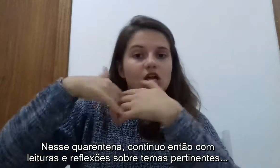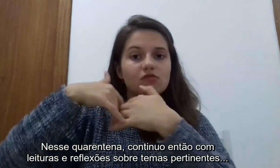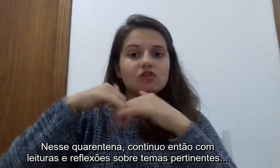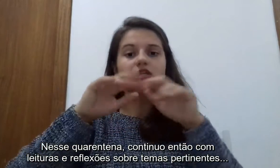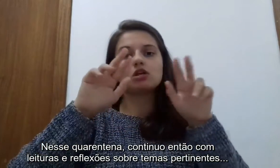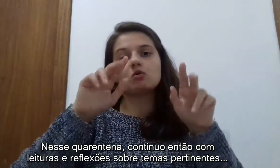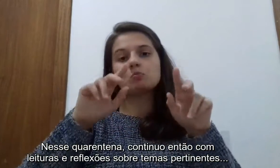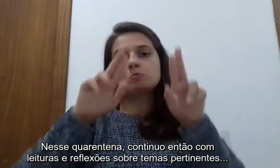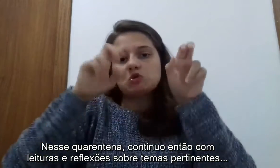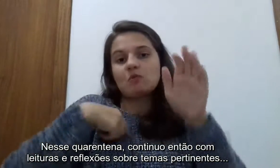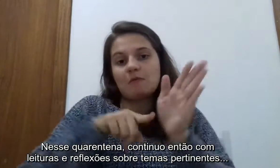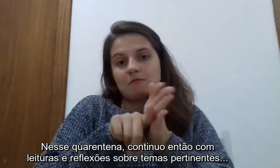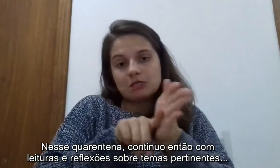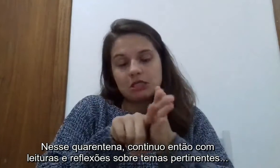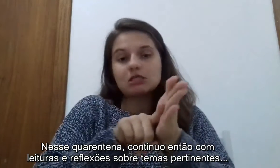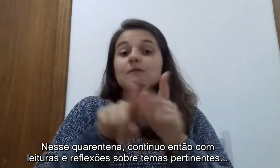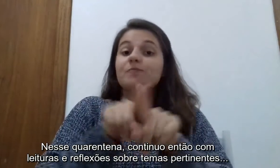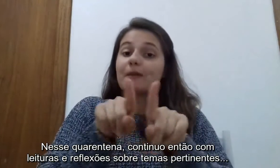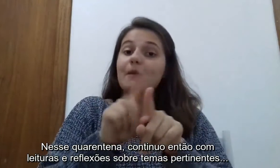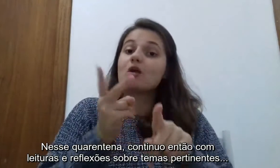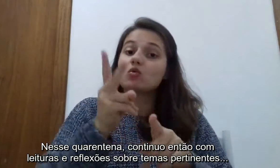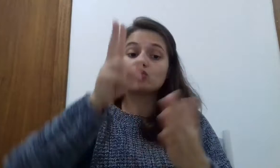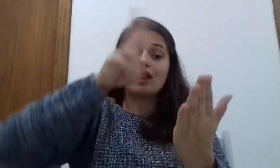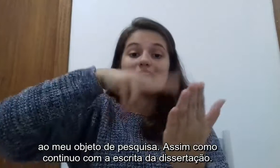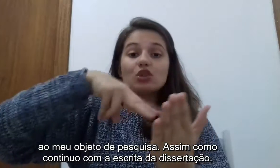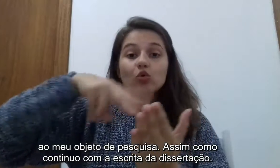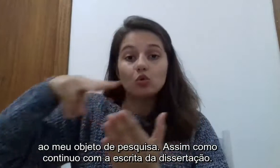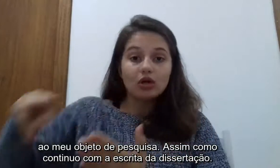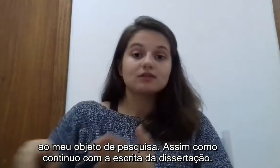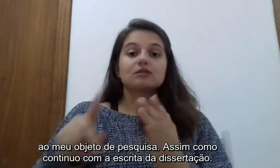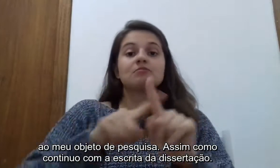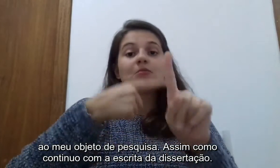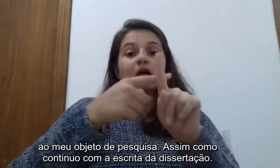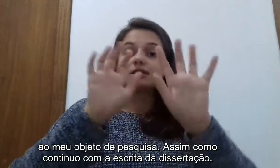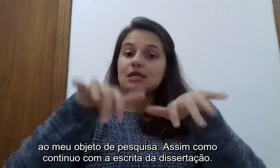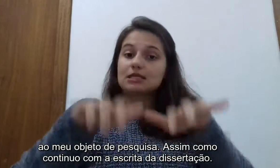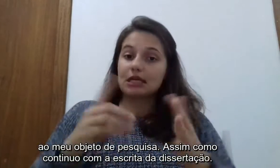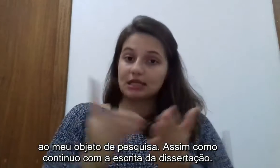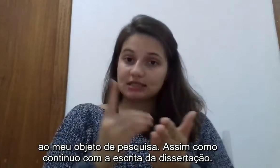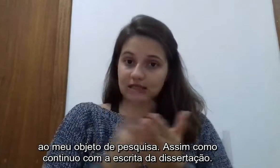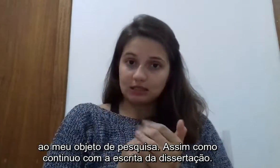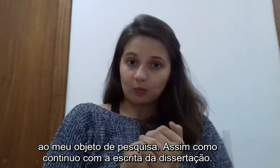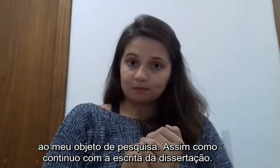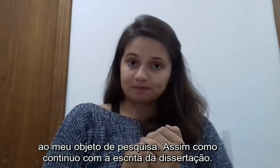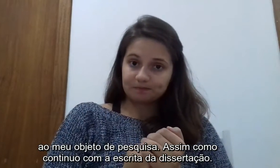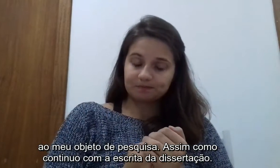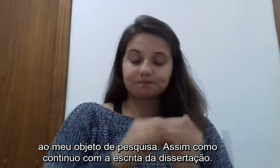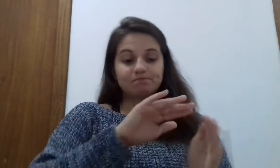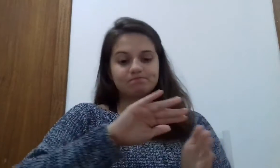reflexões sobre temas que sejam pertinentes ao meu objeto de pesquisa, assim como continuo com a escrita da dissertação.